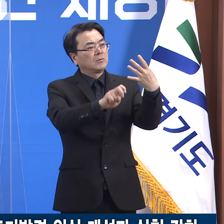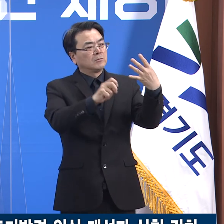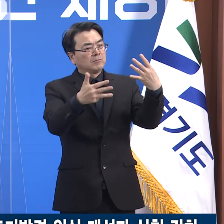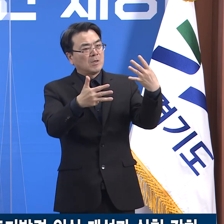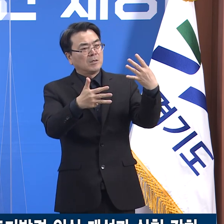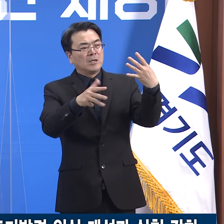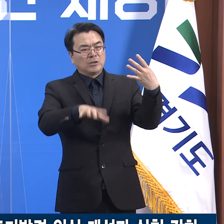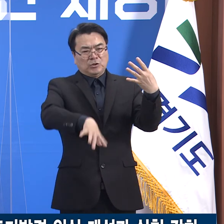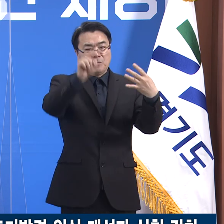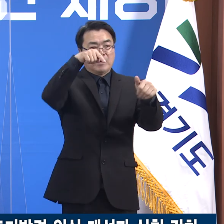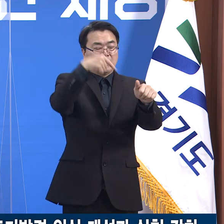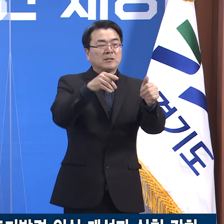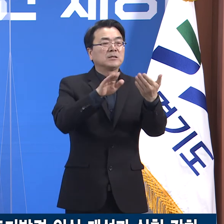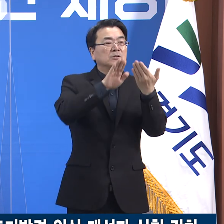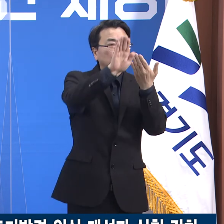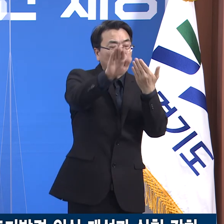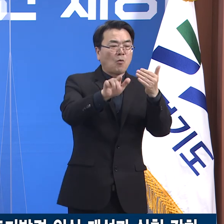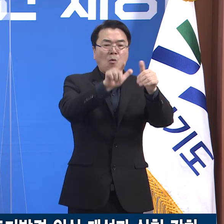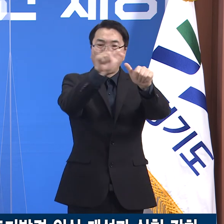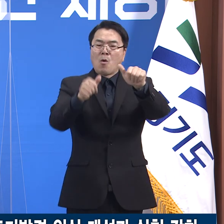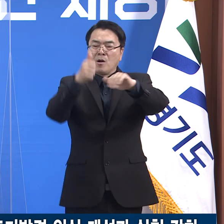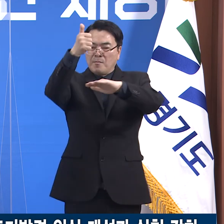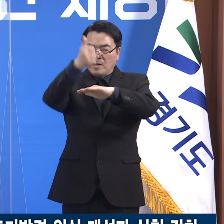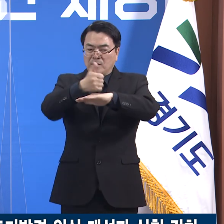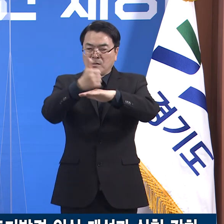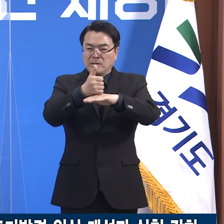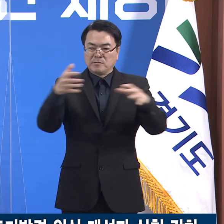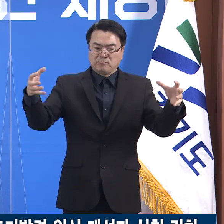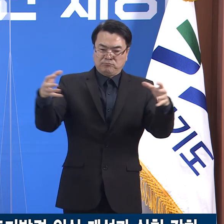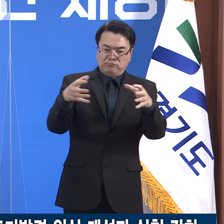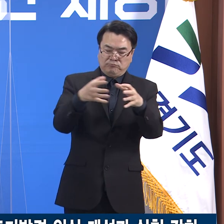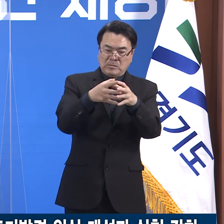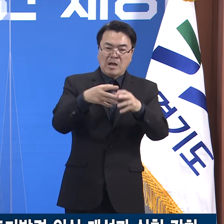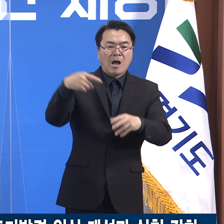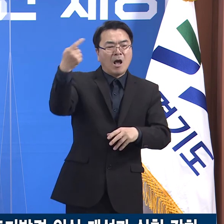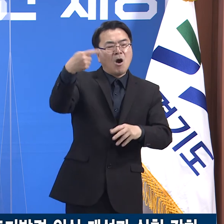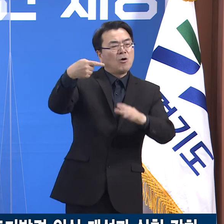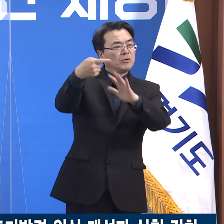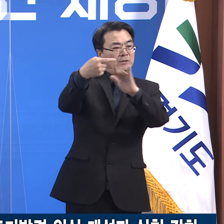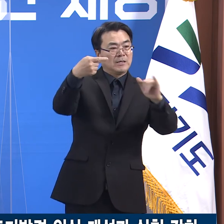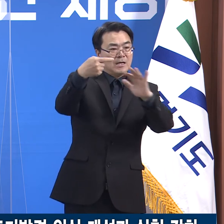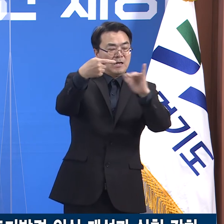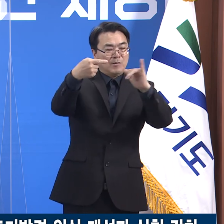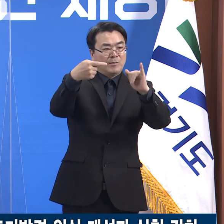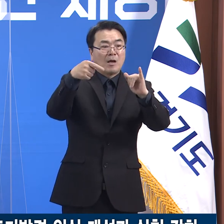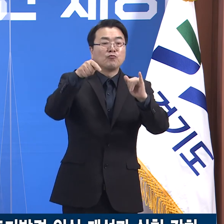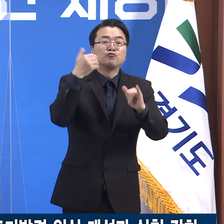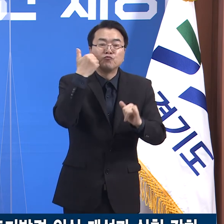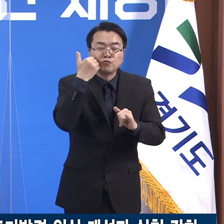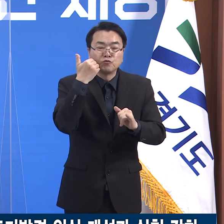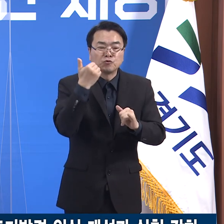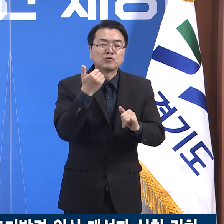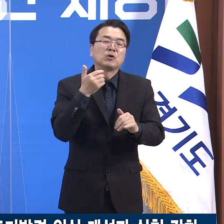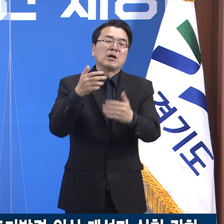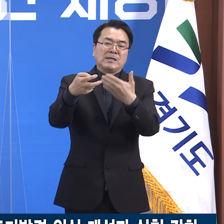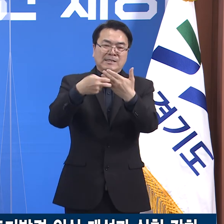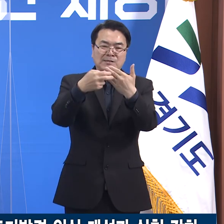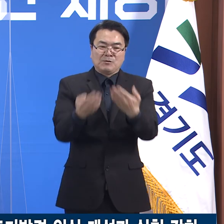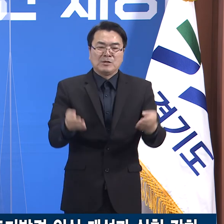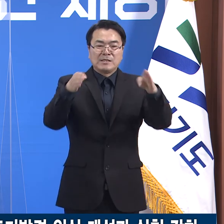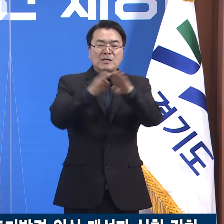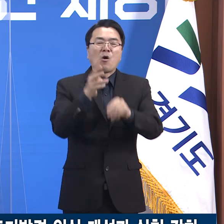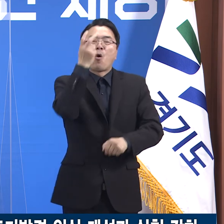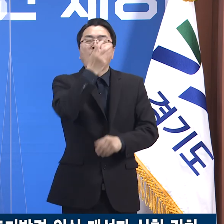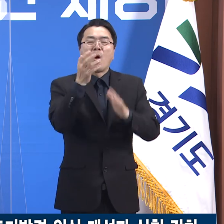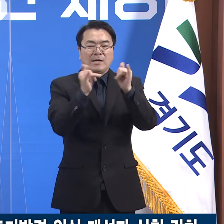하순까지 총 500개 기관 1,000명의 관리자들을 대상으로 소규모 집합 교육을 지역을 순회하며 시행합니다.